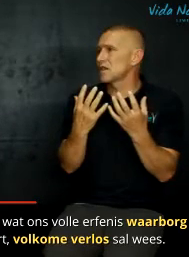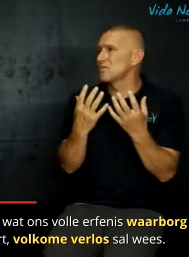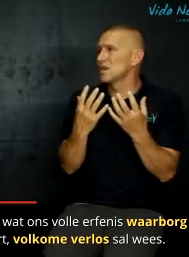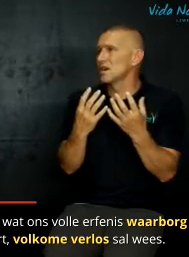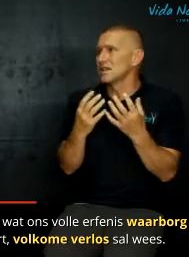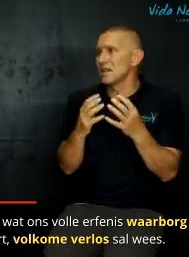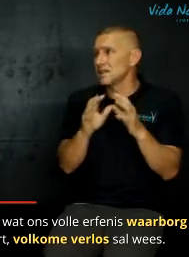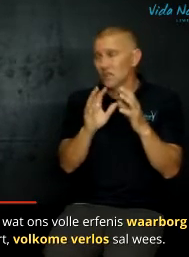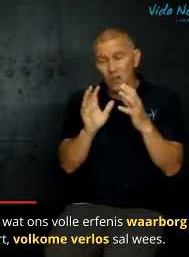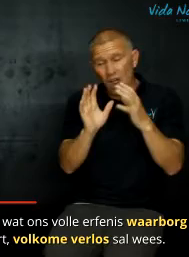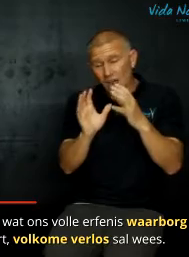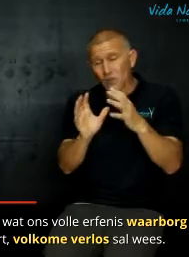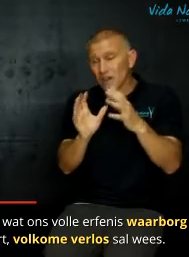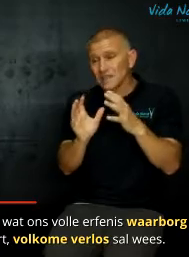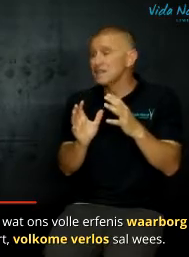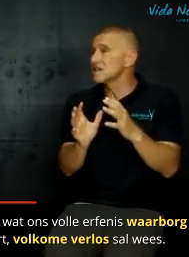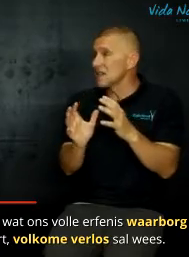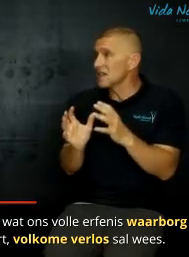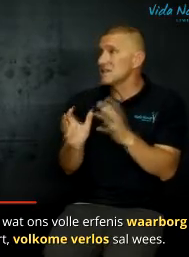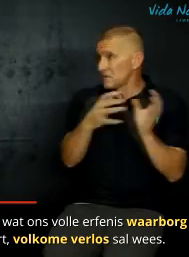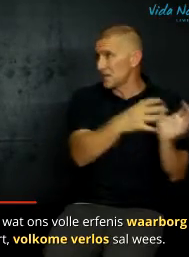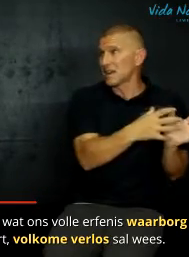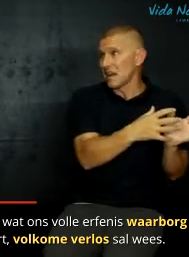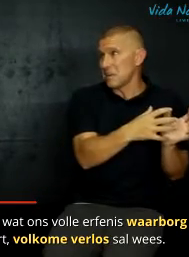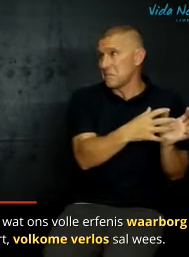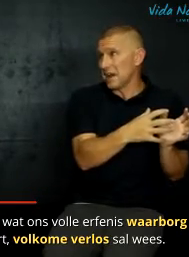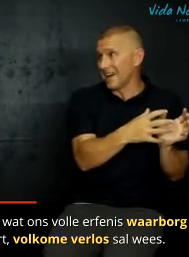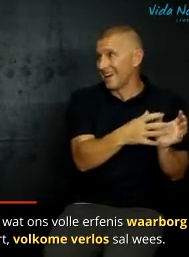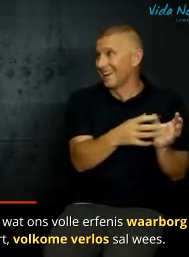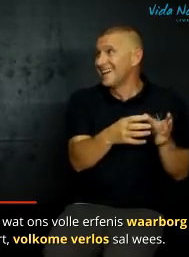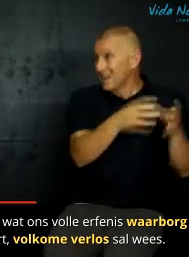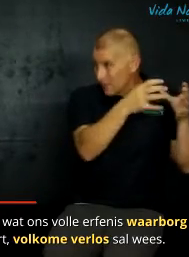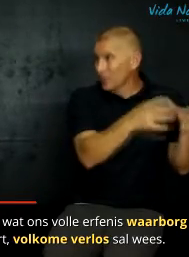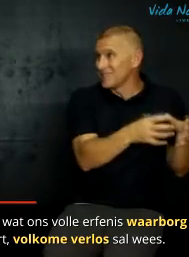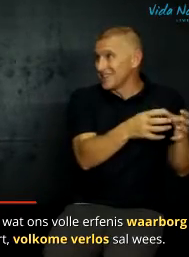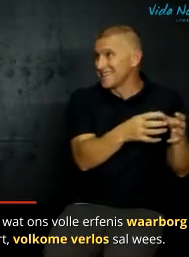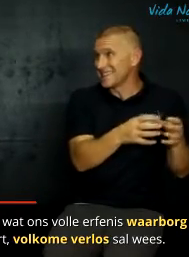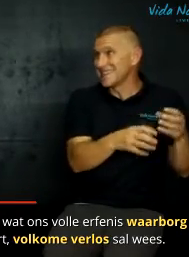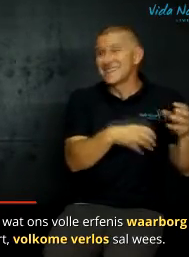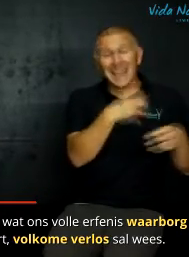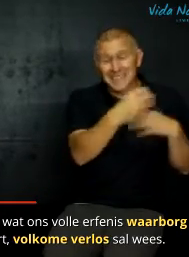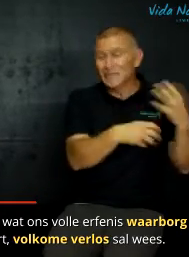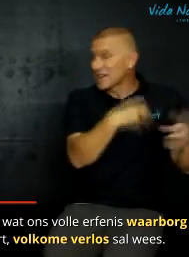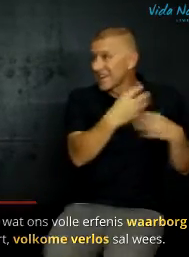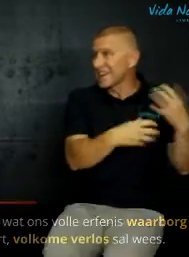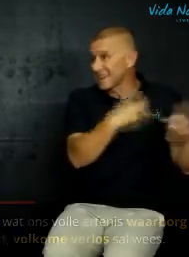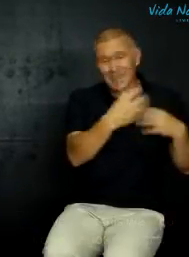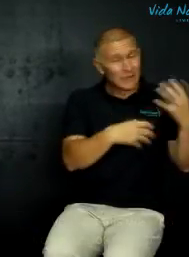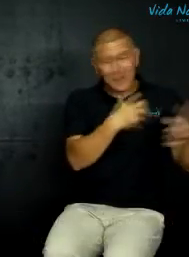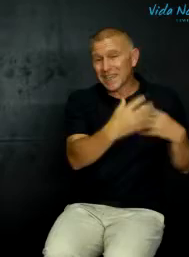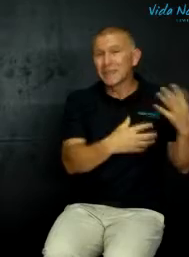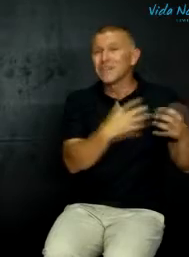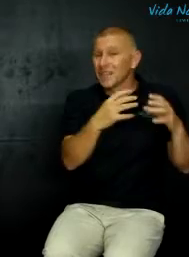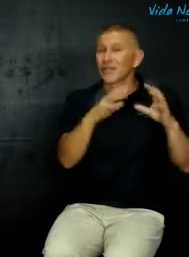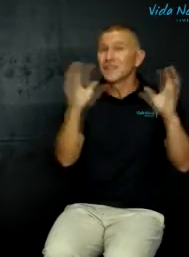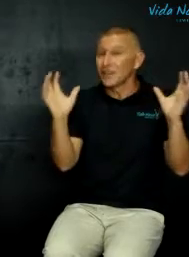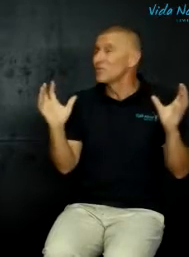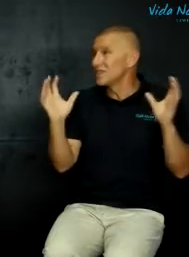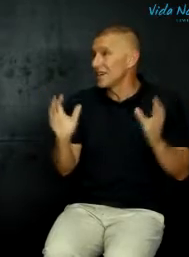vrymoedigheid het arrogantie is juist die verkeer gein plan volgens Jesus dis juist die verkeer verkeer manier van dink hoe die